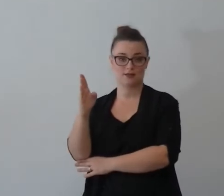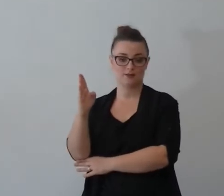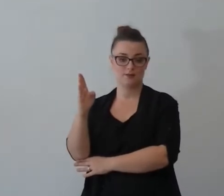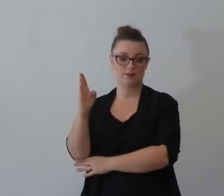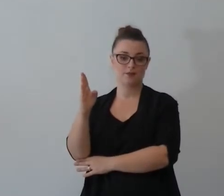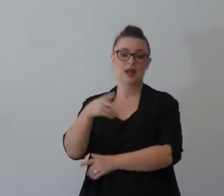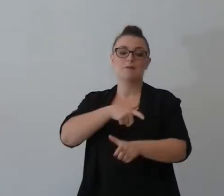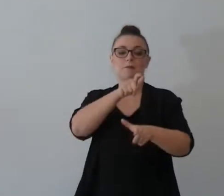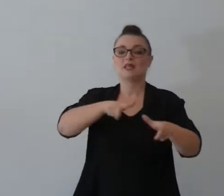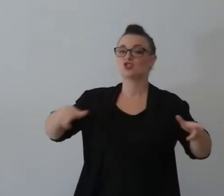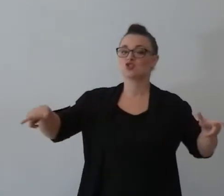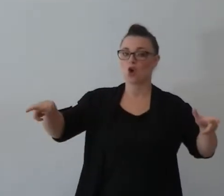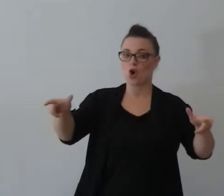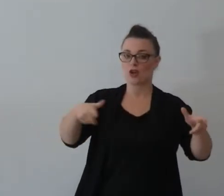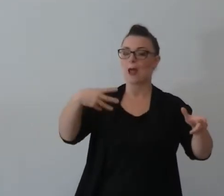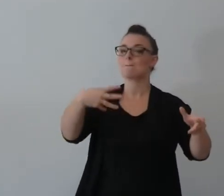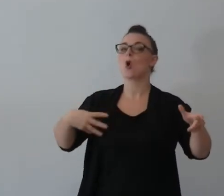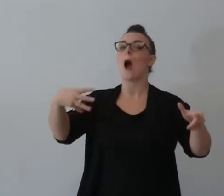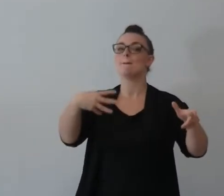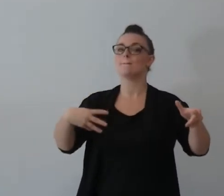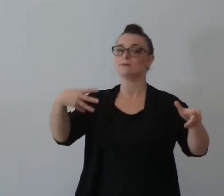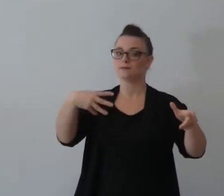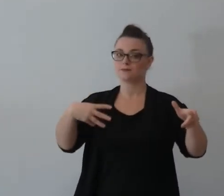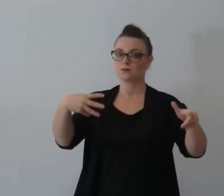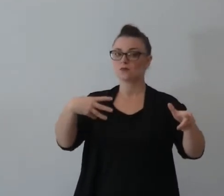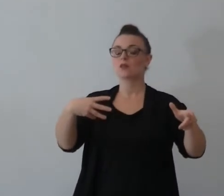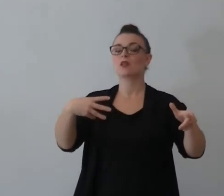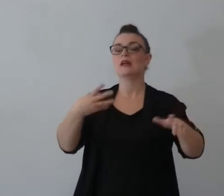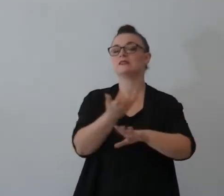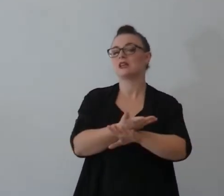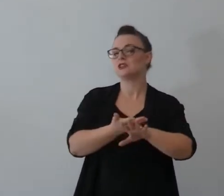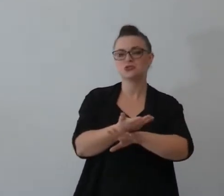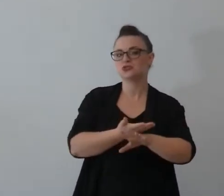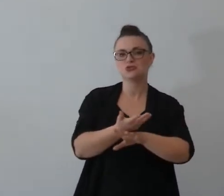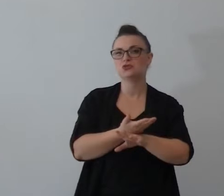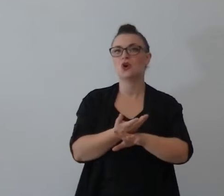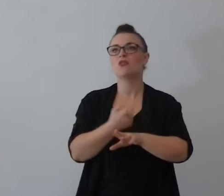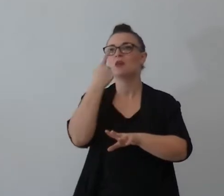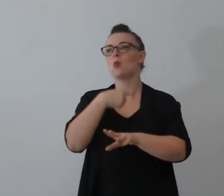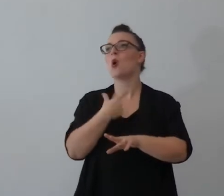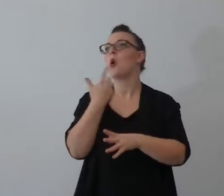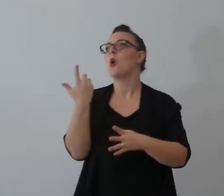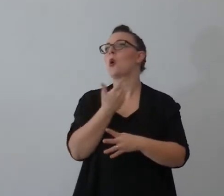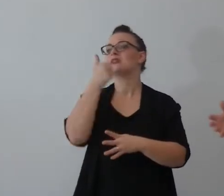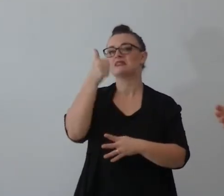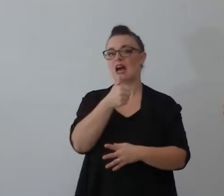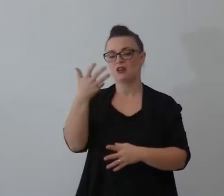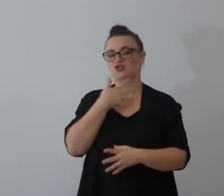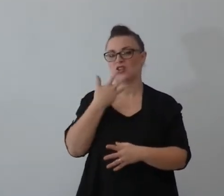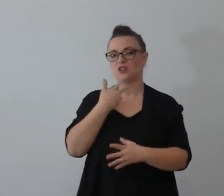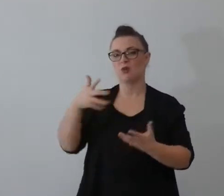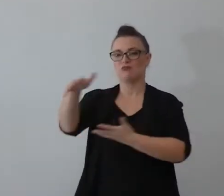popolazioni come per esempio i muamiti usavano il sesso come forma c'erano le orge